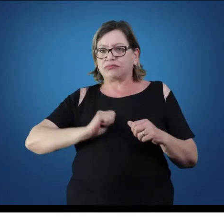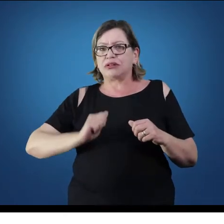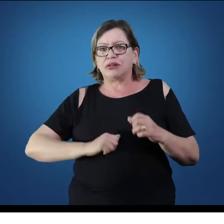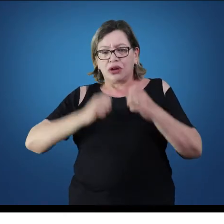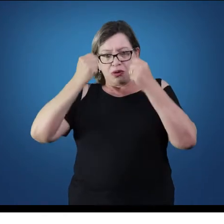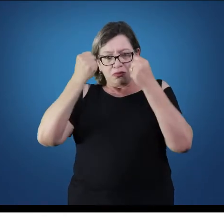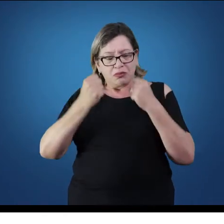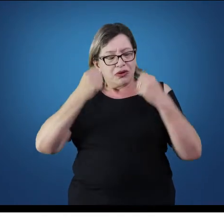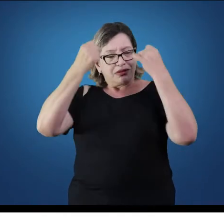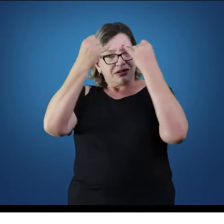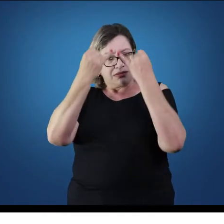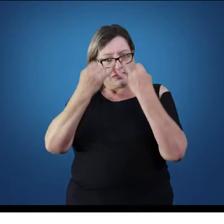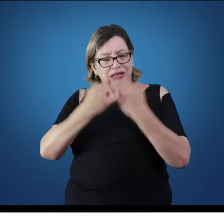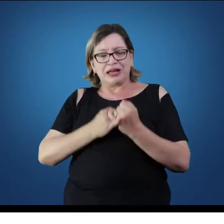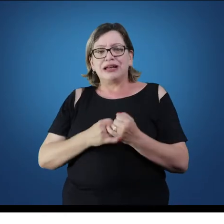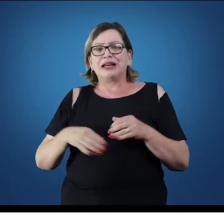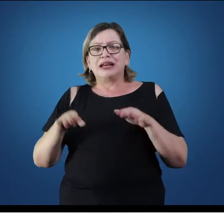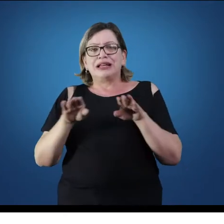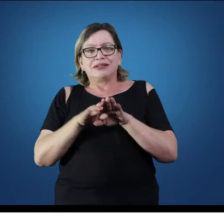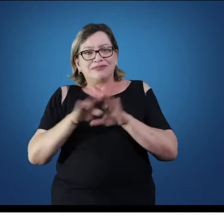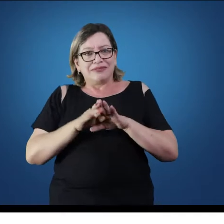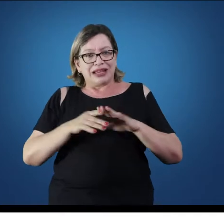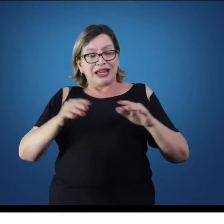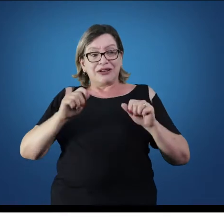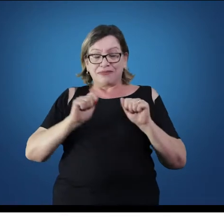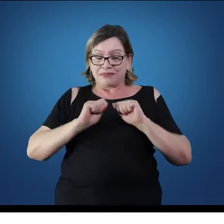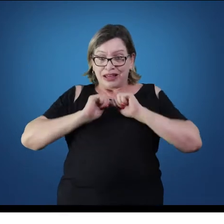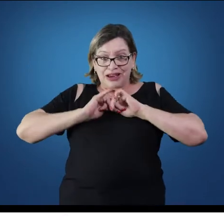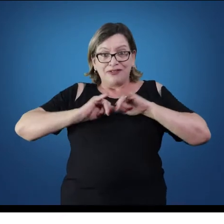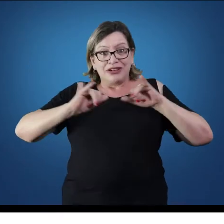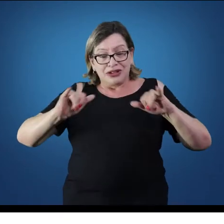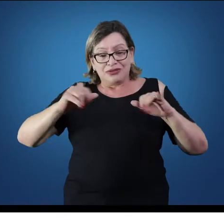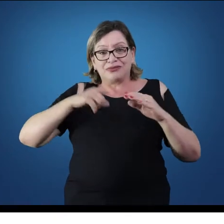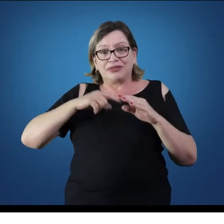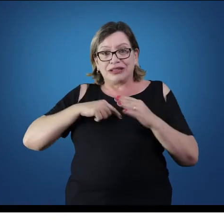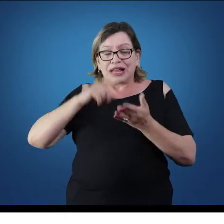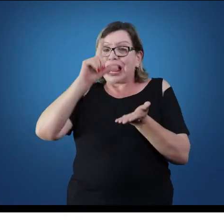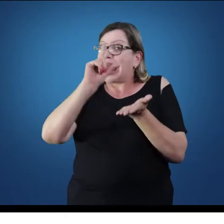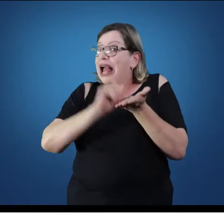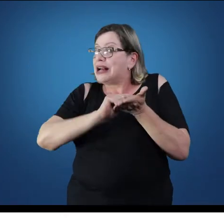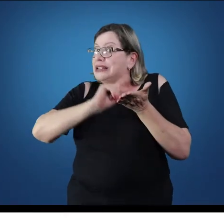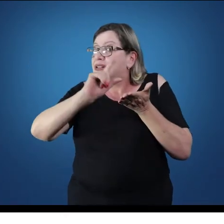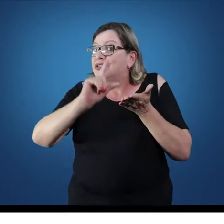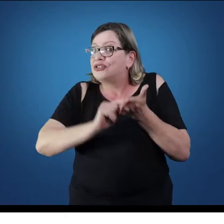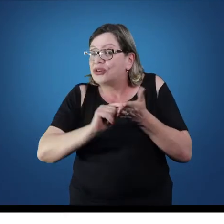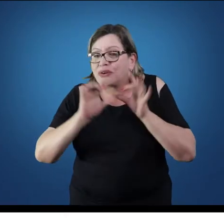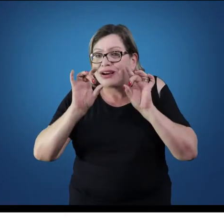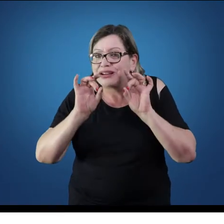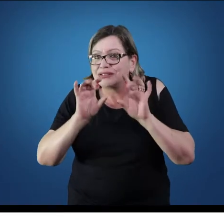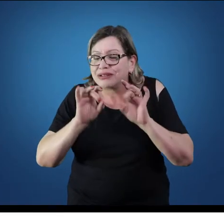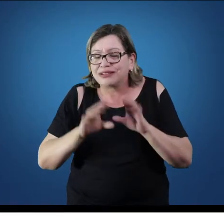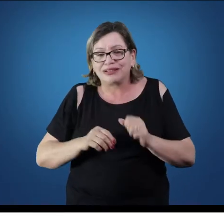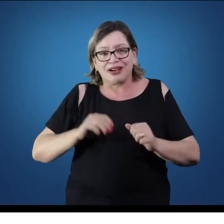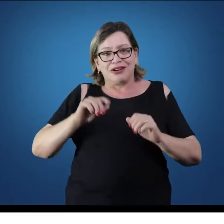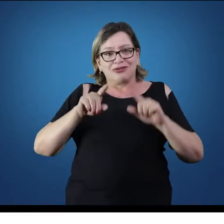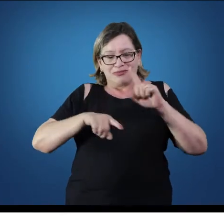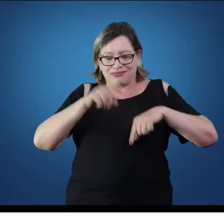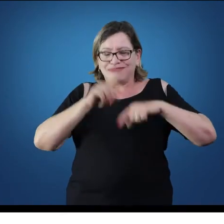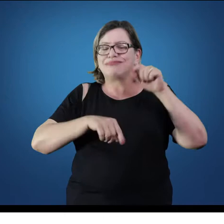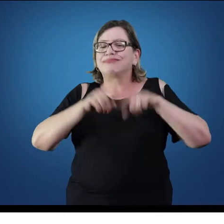sistema nervoso. Chamo a atenção para um artigo que nós deixamos no material sobre lesão medular.